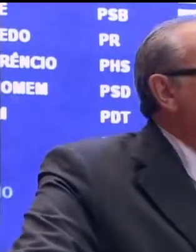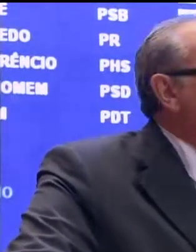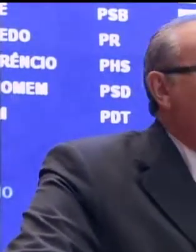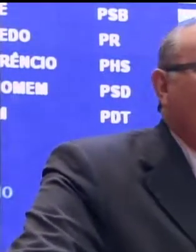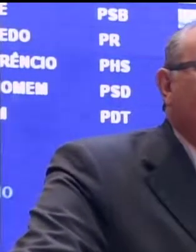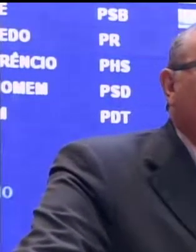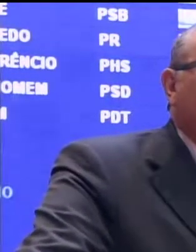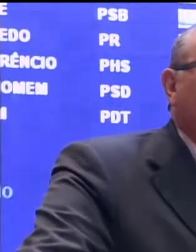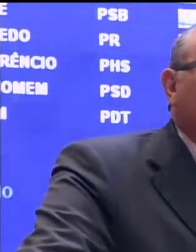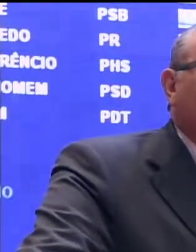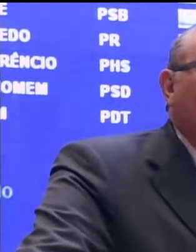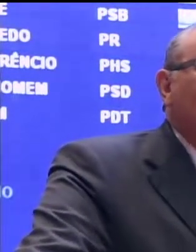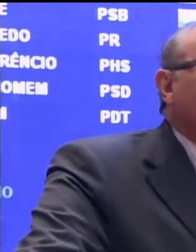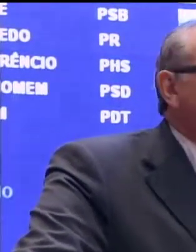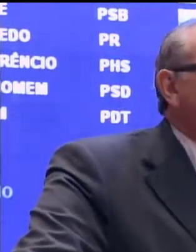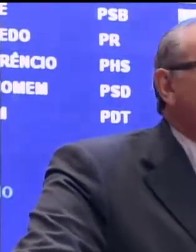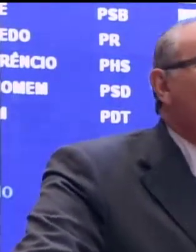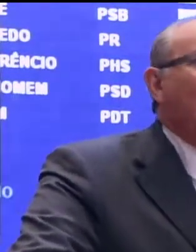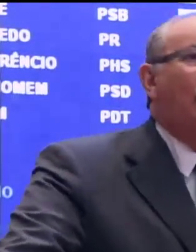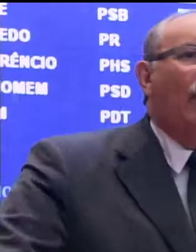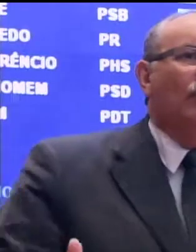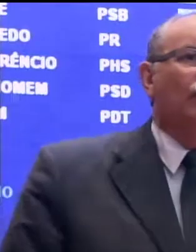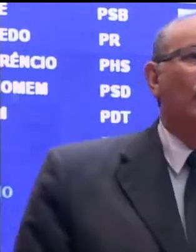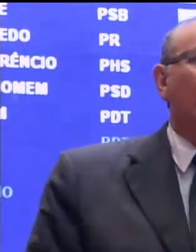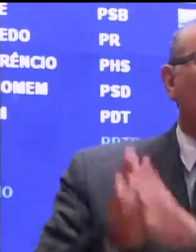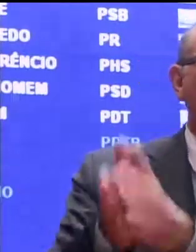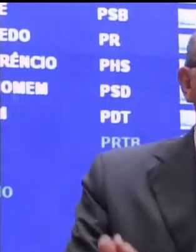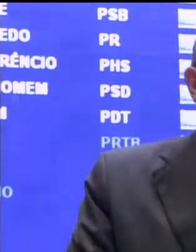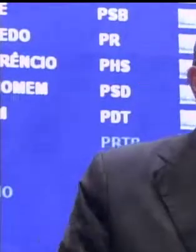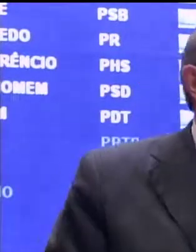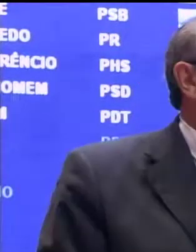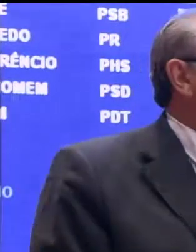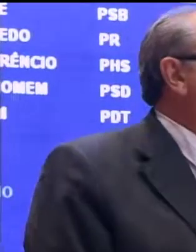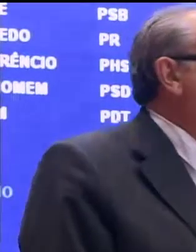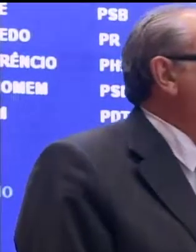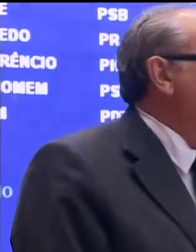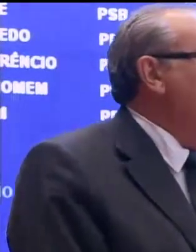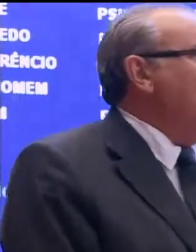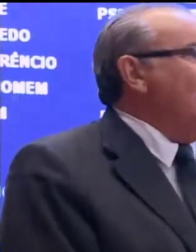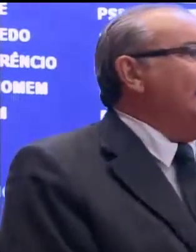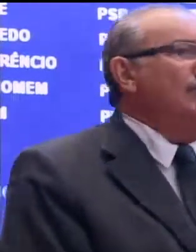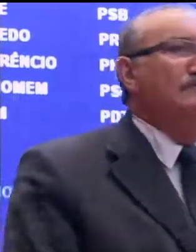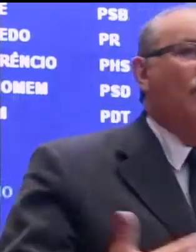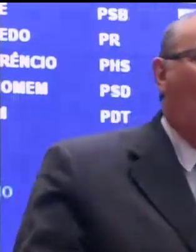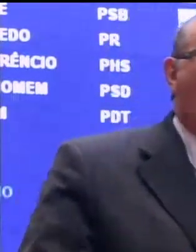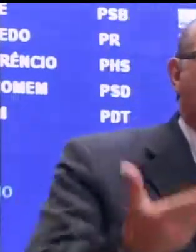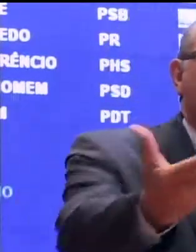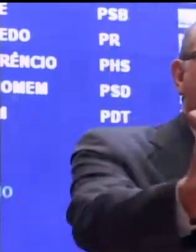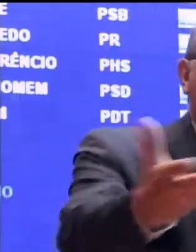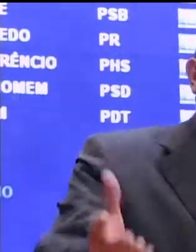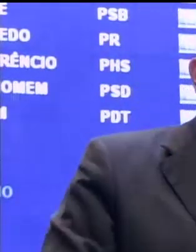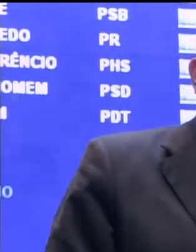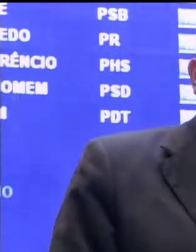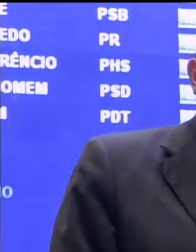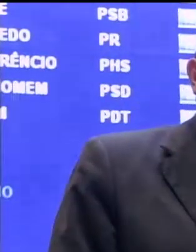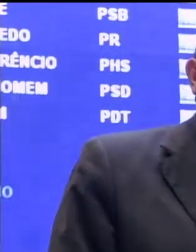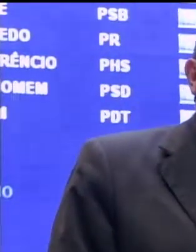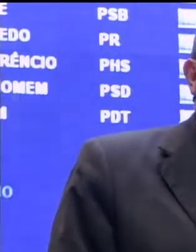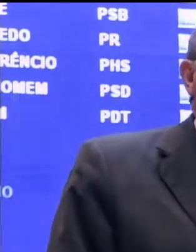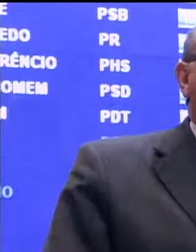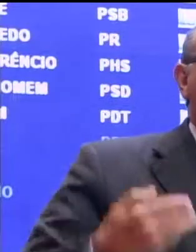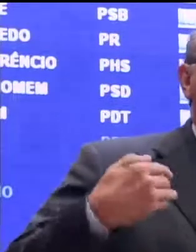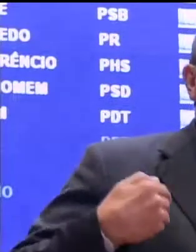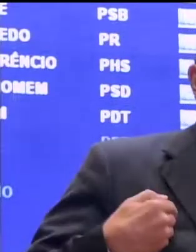bem lá em Barreirinhas, necessário um polo turístico com o hospital daquele porte, bem aqui em Morros também, que tive agora